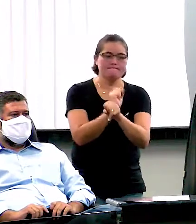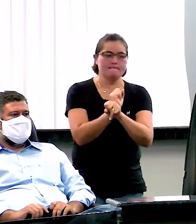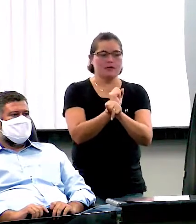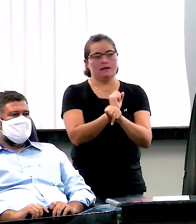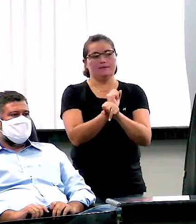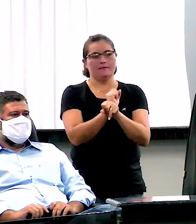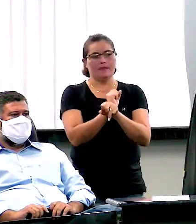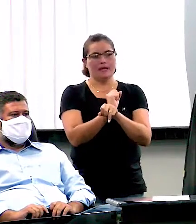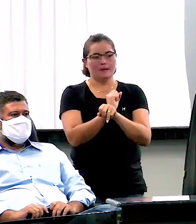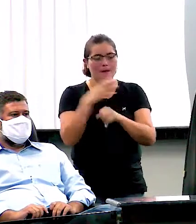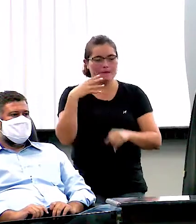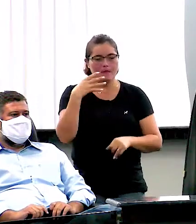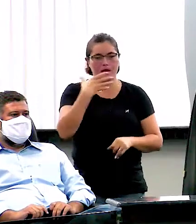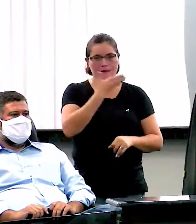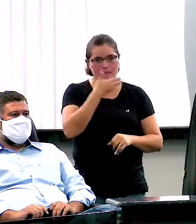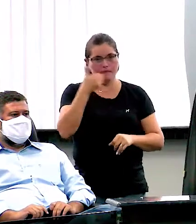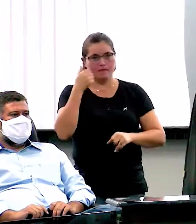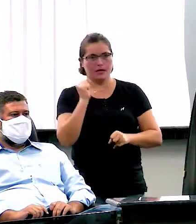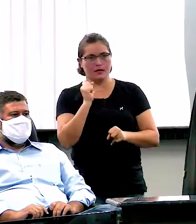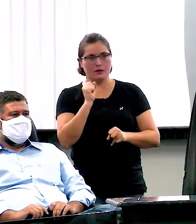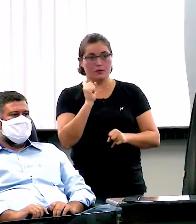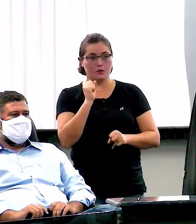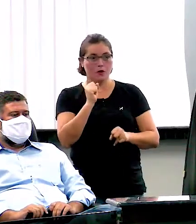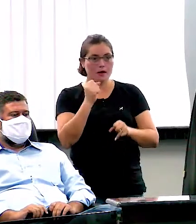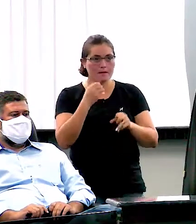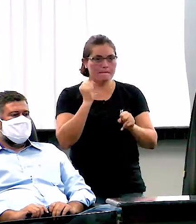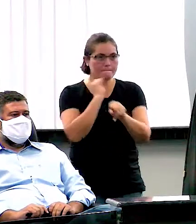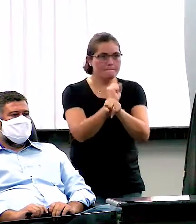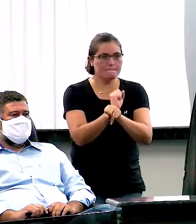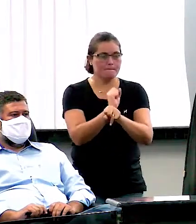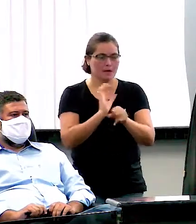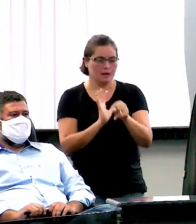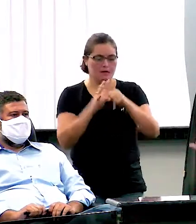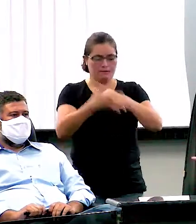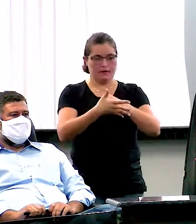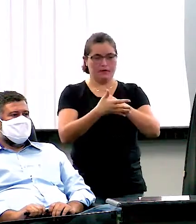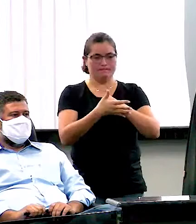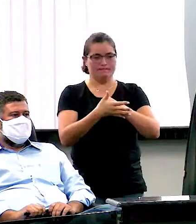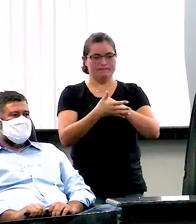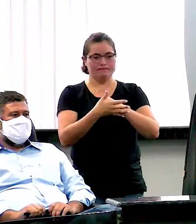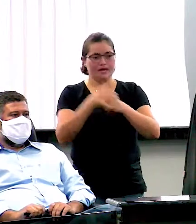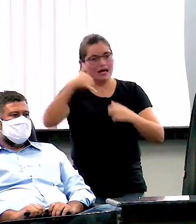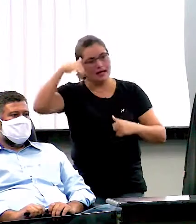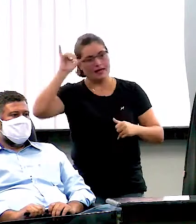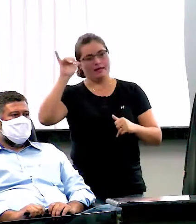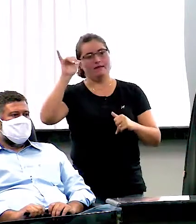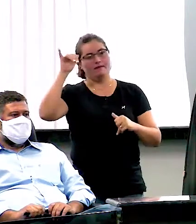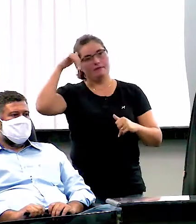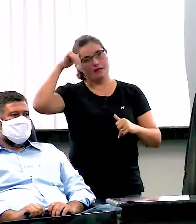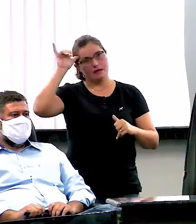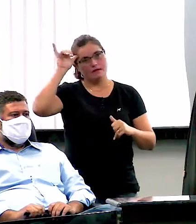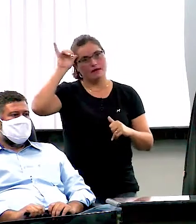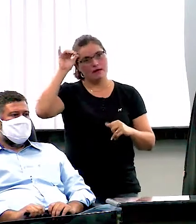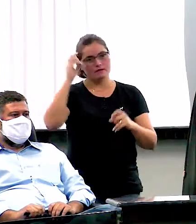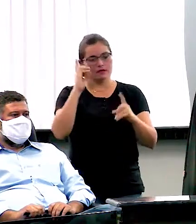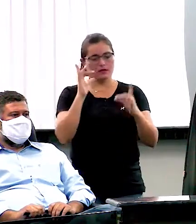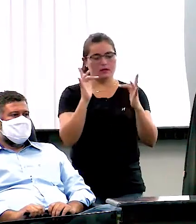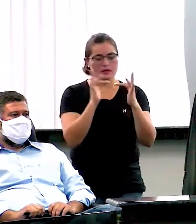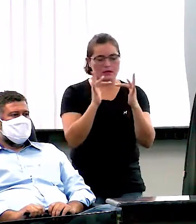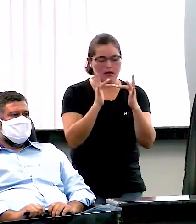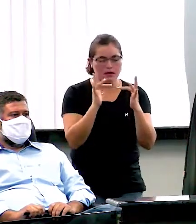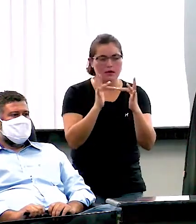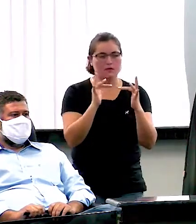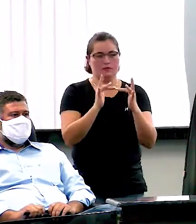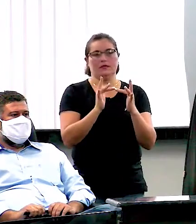melhor forma de a gente frear é o quê? É evitar o contato. Então, chegou a